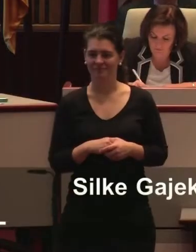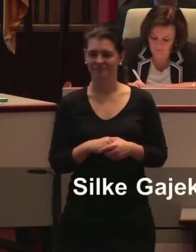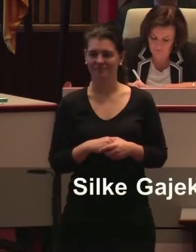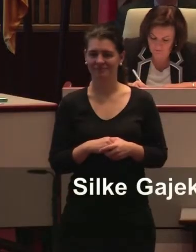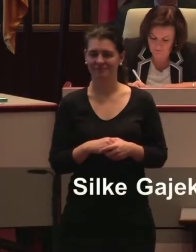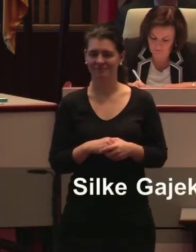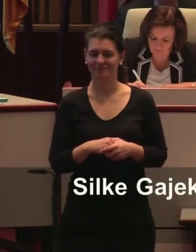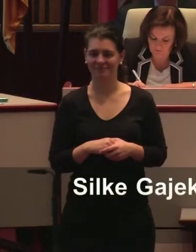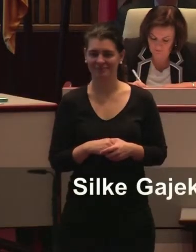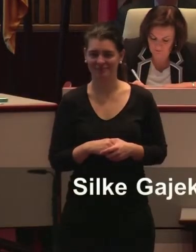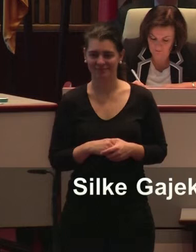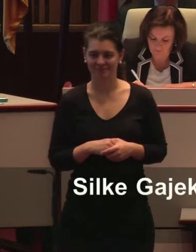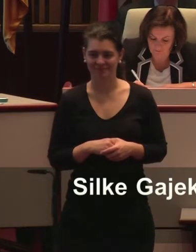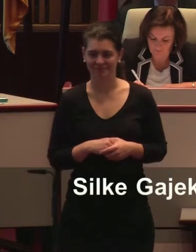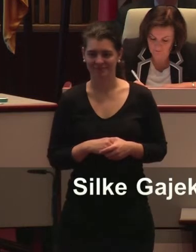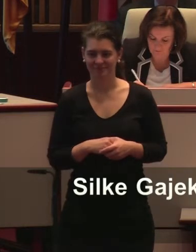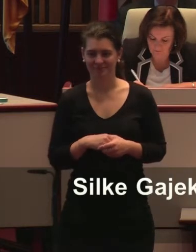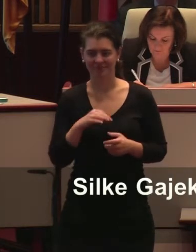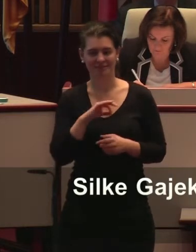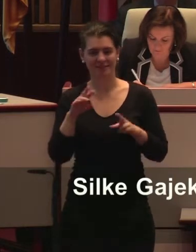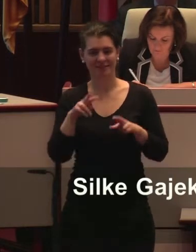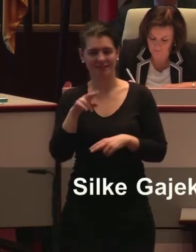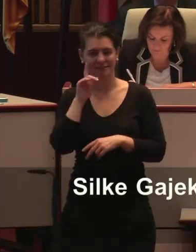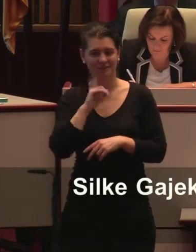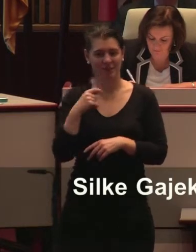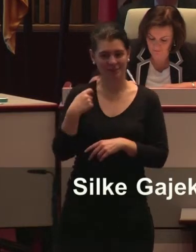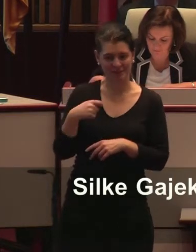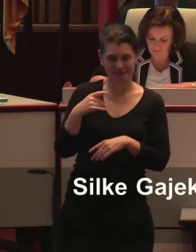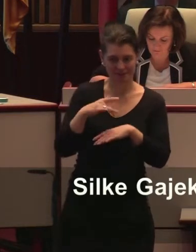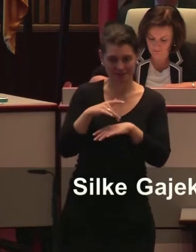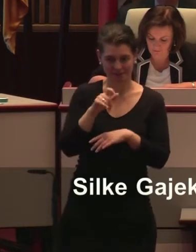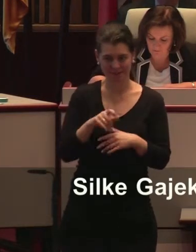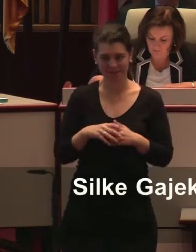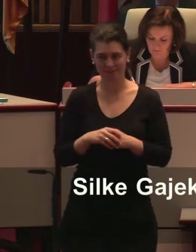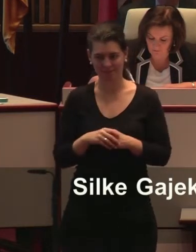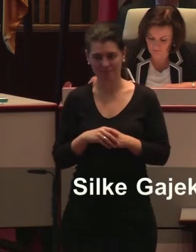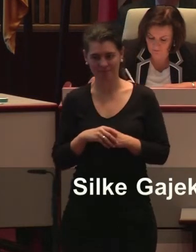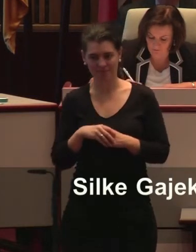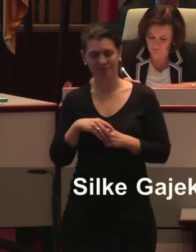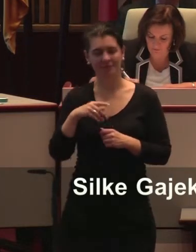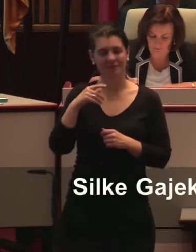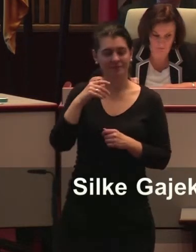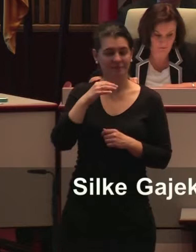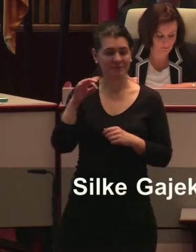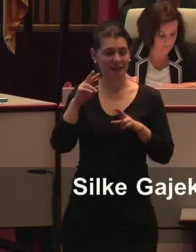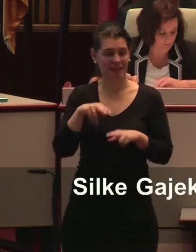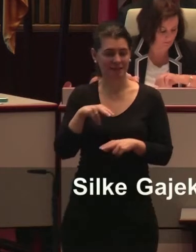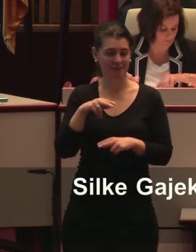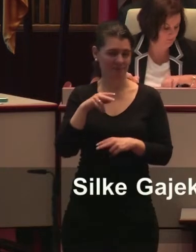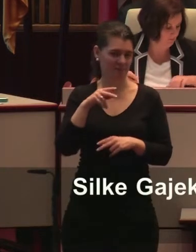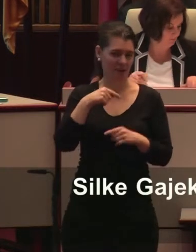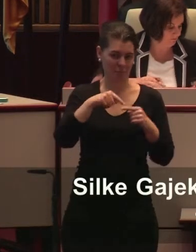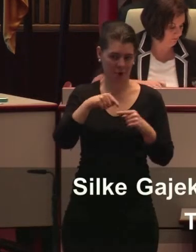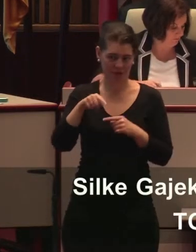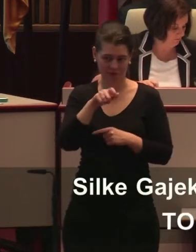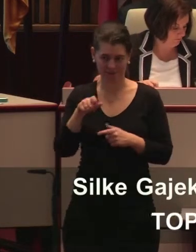Sehr geehrte Frau Präsidentin, meine sehr geehrten Damen und Herren Abgeordnete. Es ist bereits schon viel gesagt worden und ich